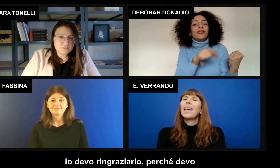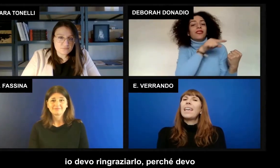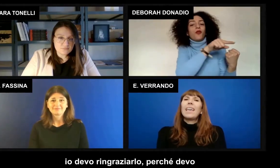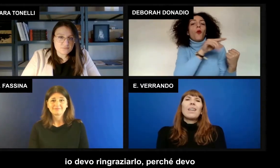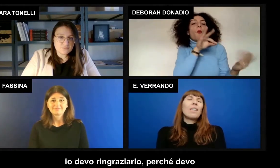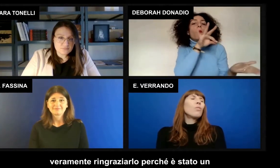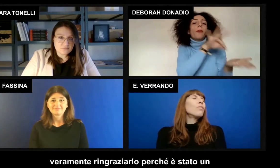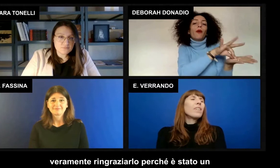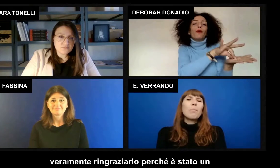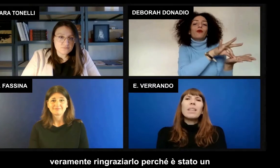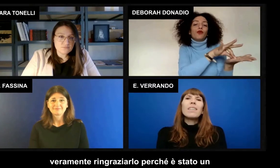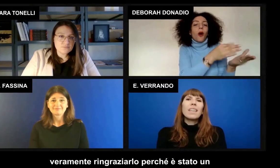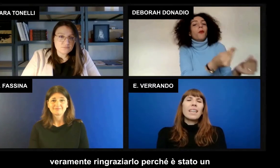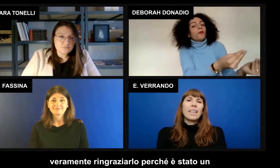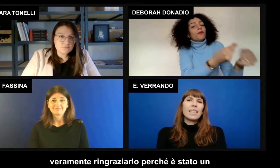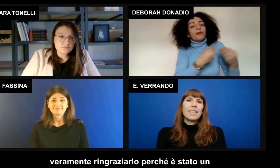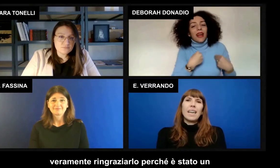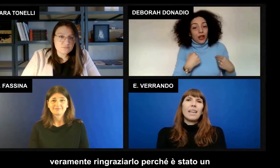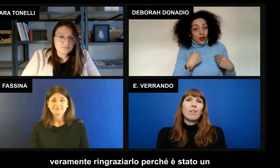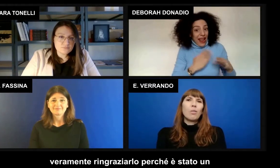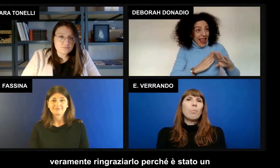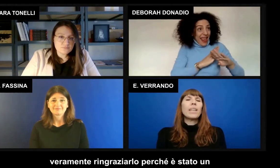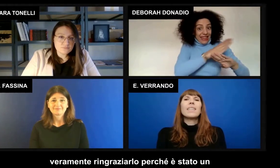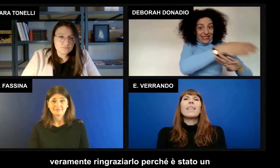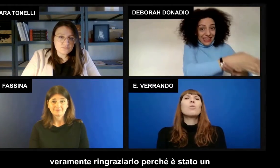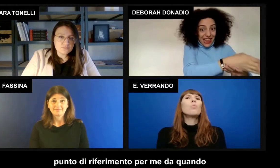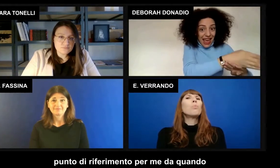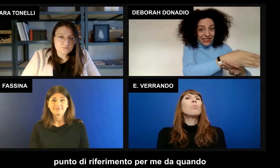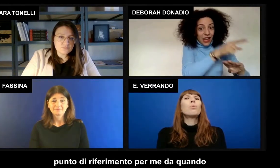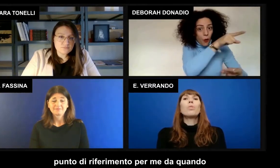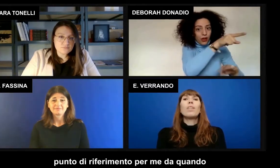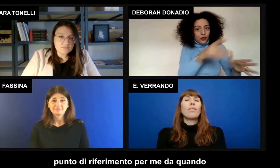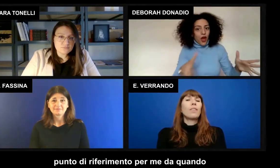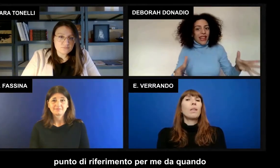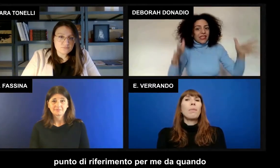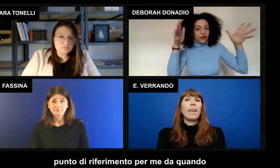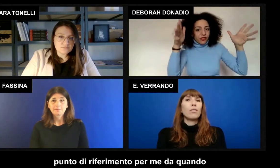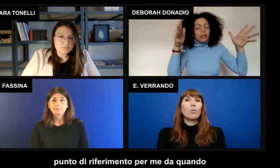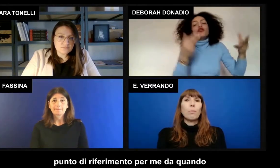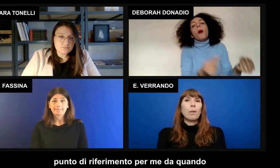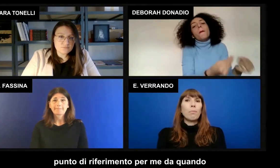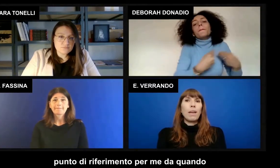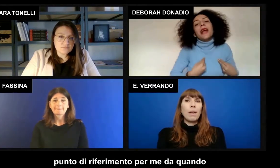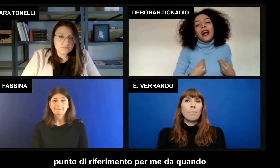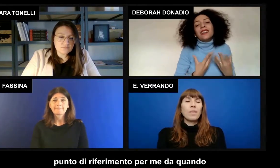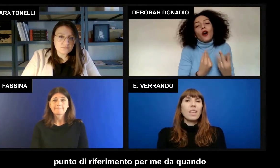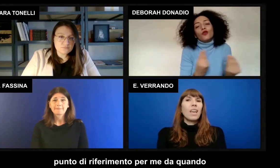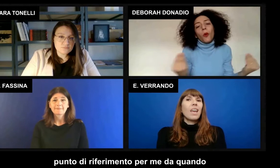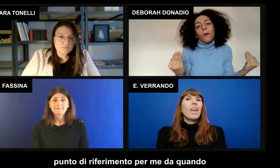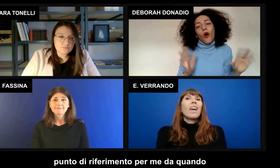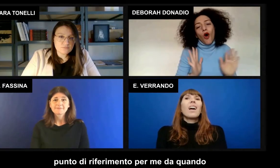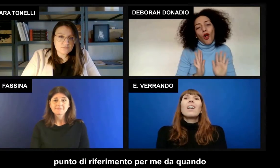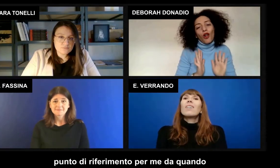devo veramente ringraziarlo perché è stato un punto di riferimento per me.